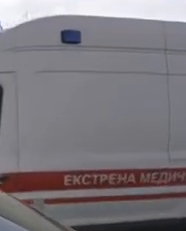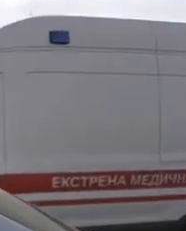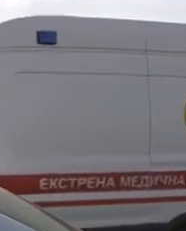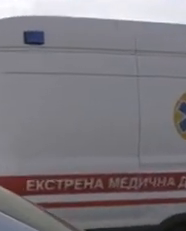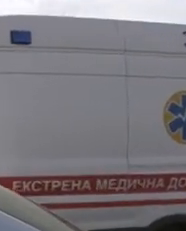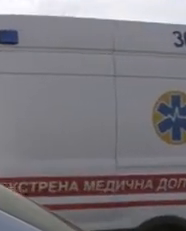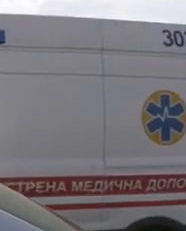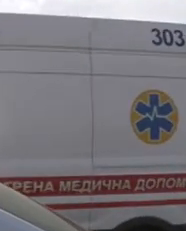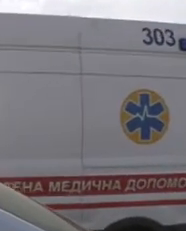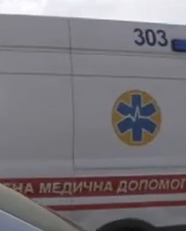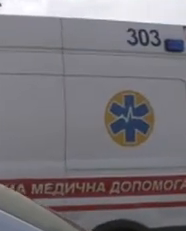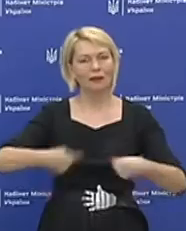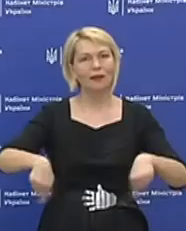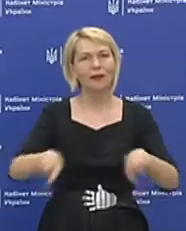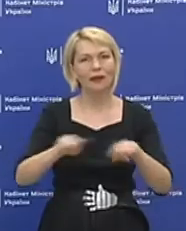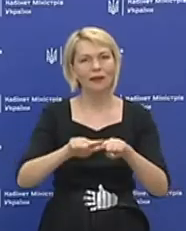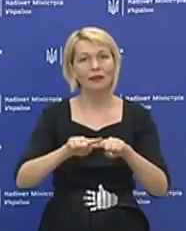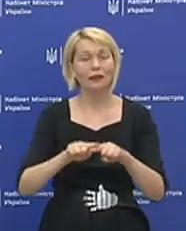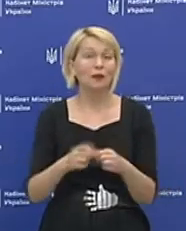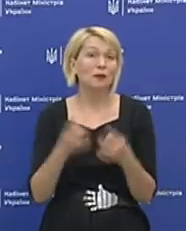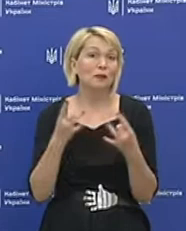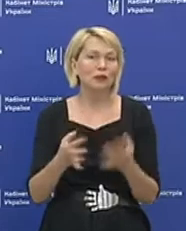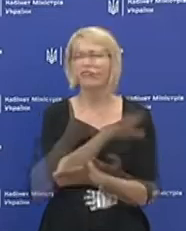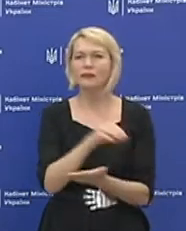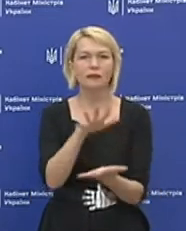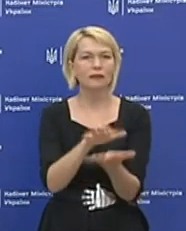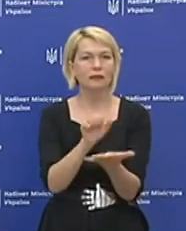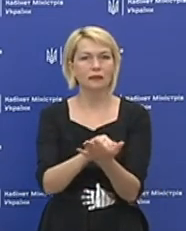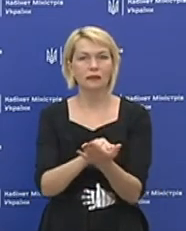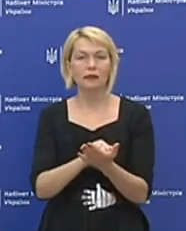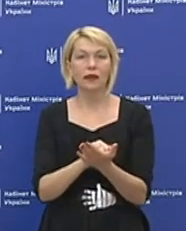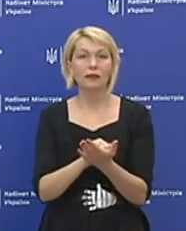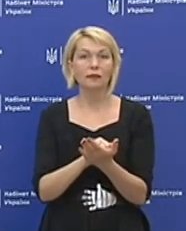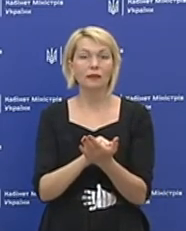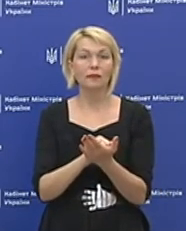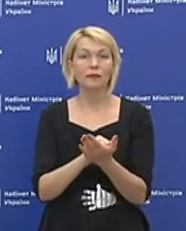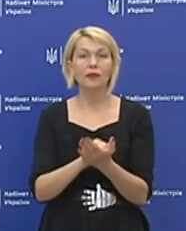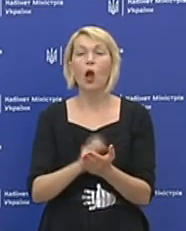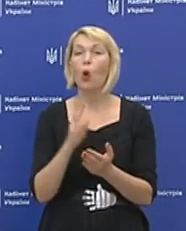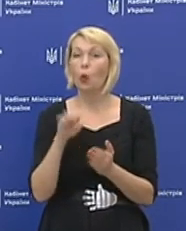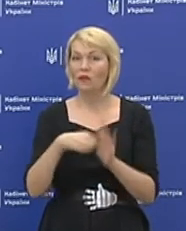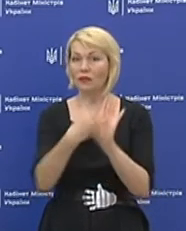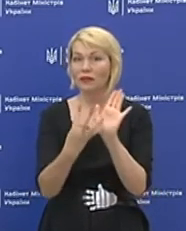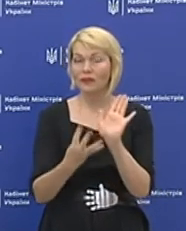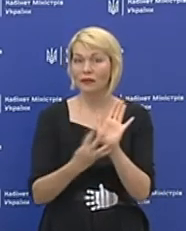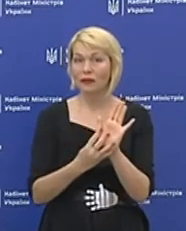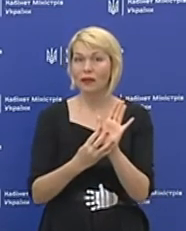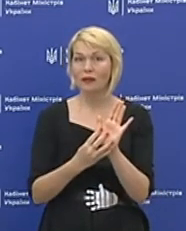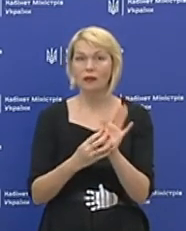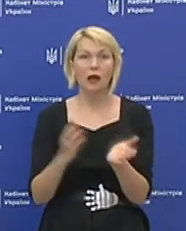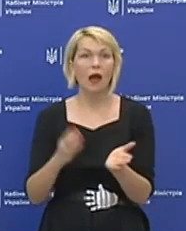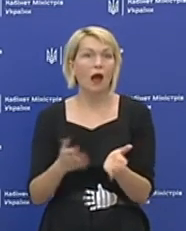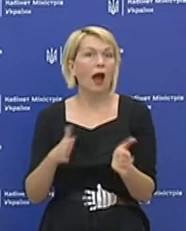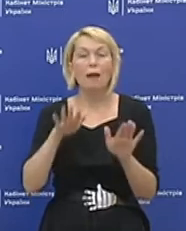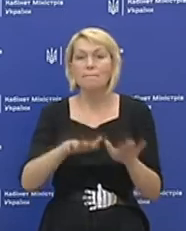своєчасну медичну допомогу. Прості, що кажучи, що привозять хворого на COVID-19, а міста в